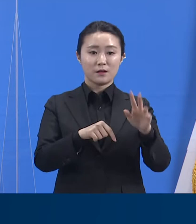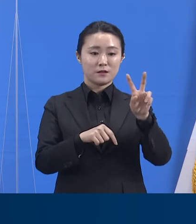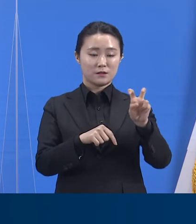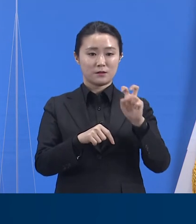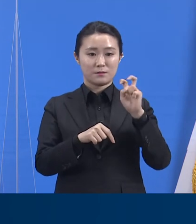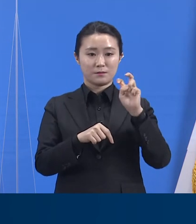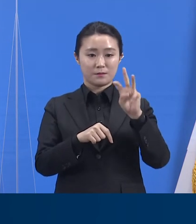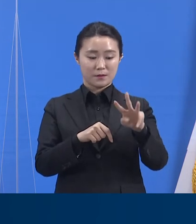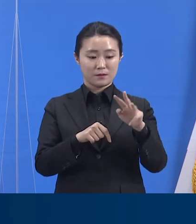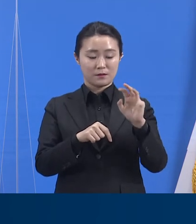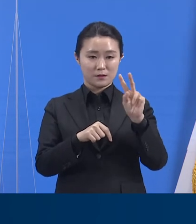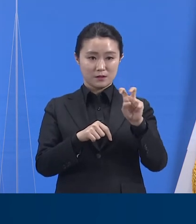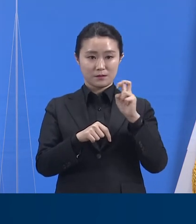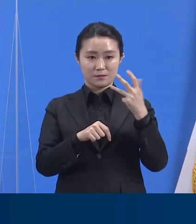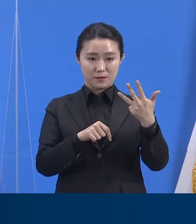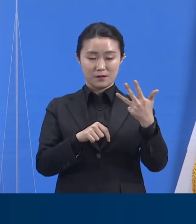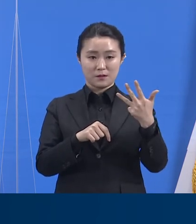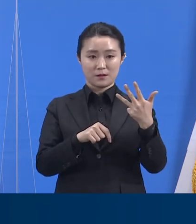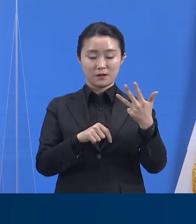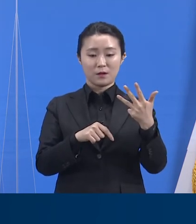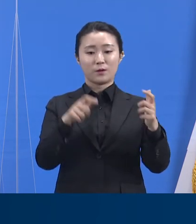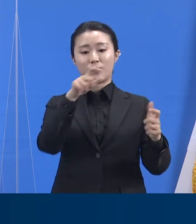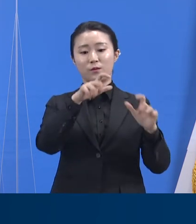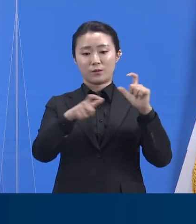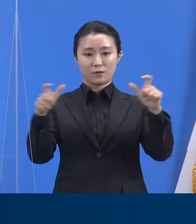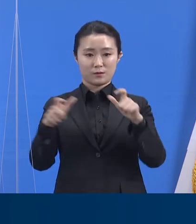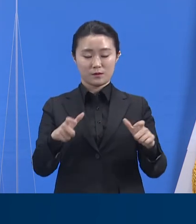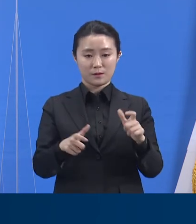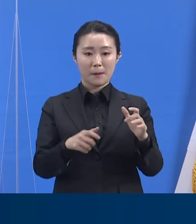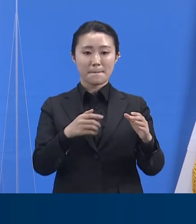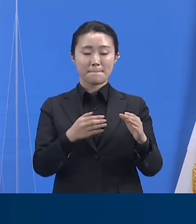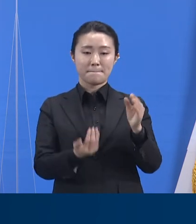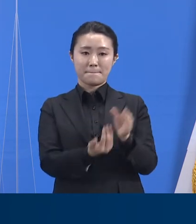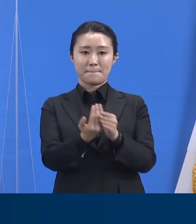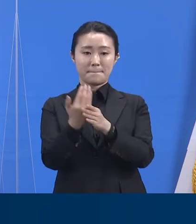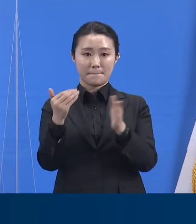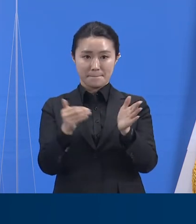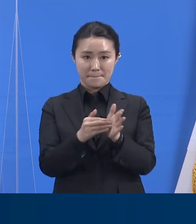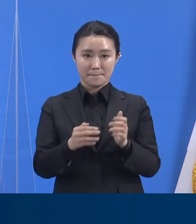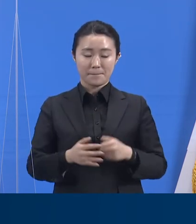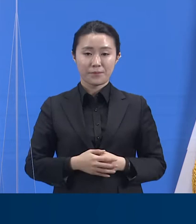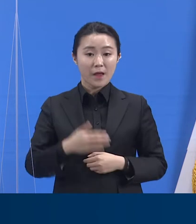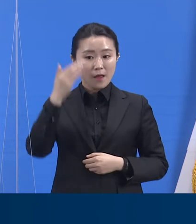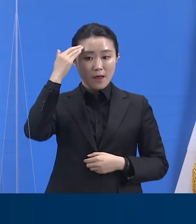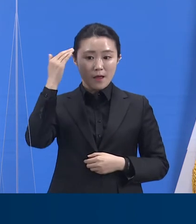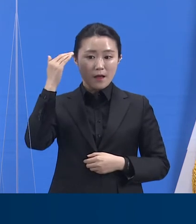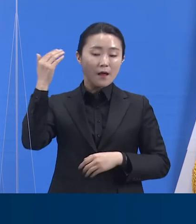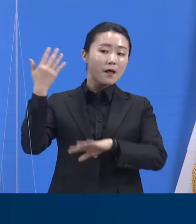국내 발생이 223명이며 해외 유입 관련은 7명입니다.